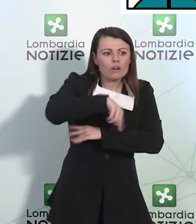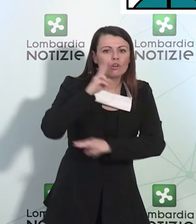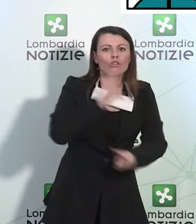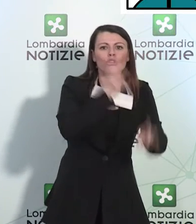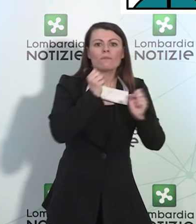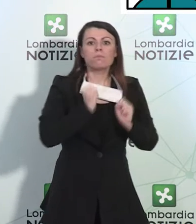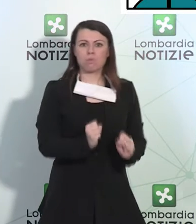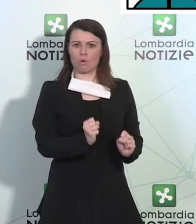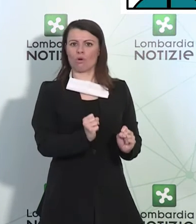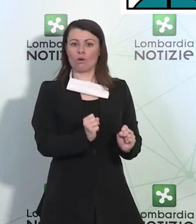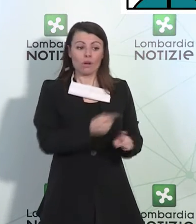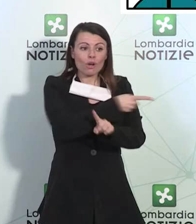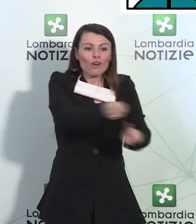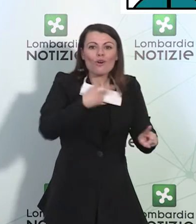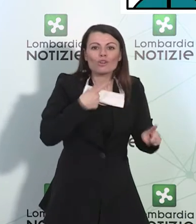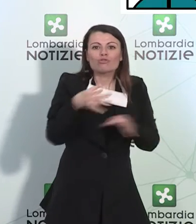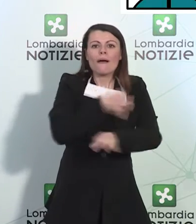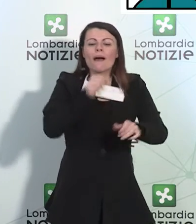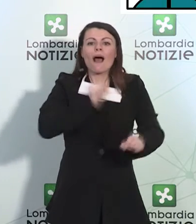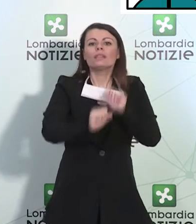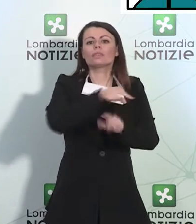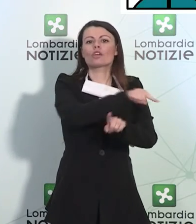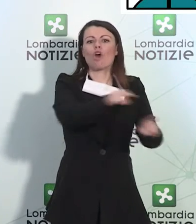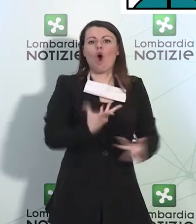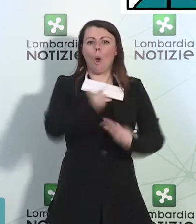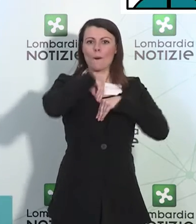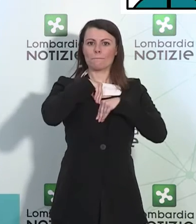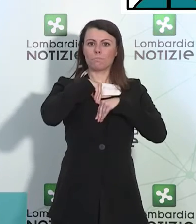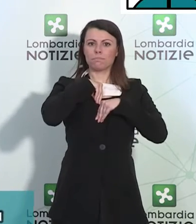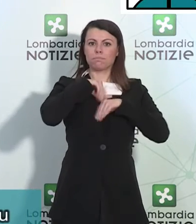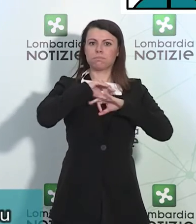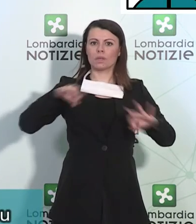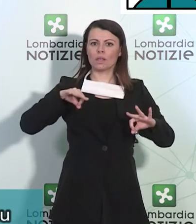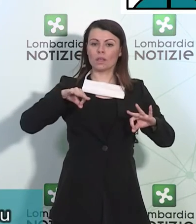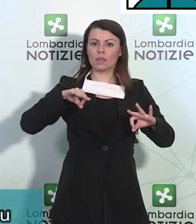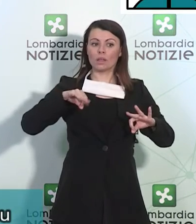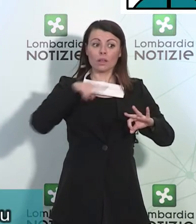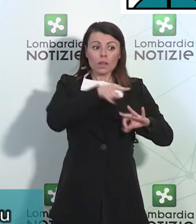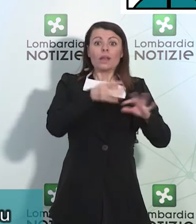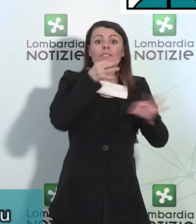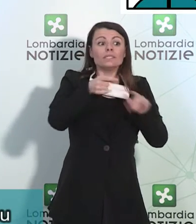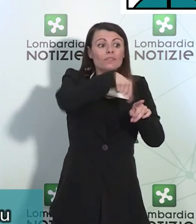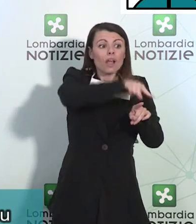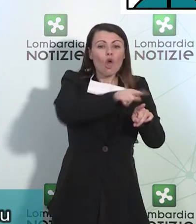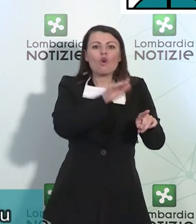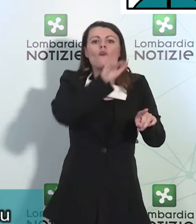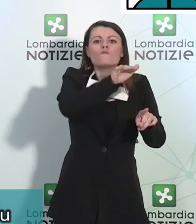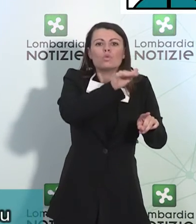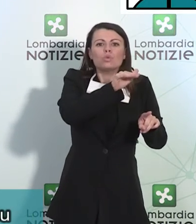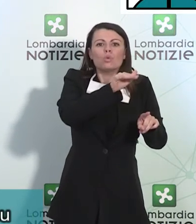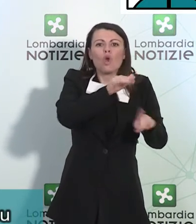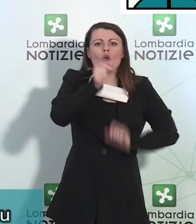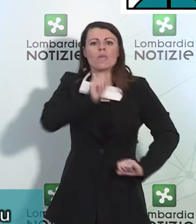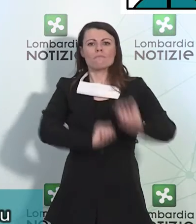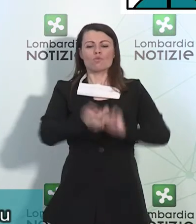protezioni, che hanno degli anticorpi che consentono loro di essere per il futuro immuni. Io ve la dico in